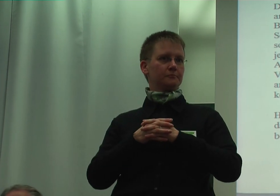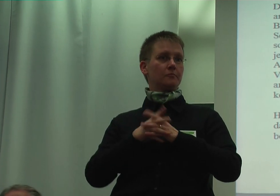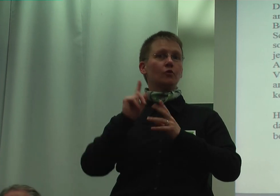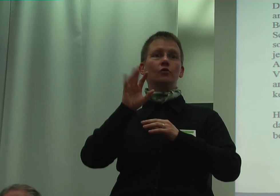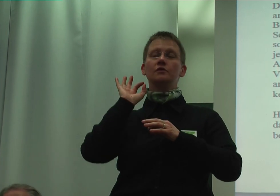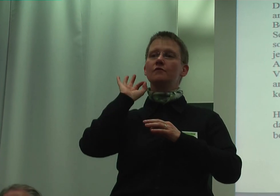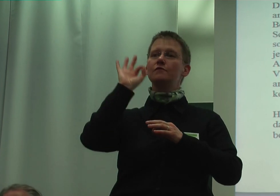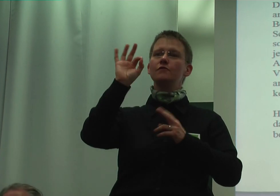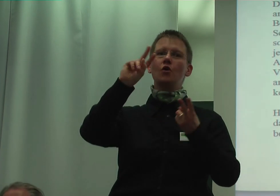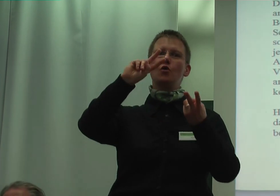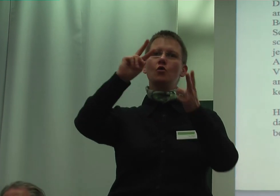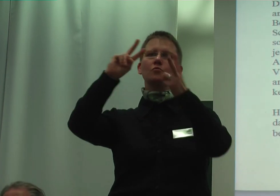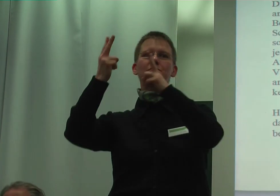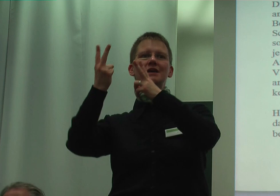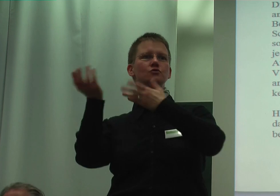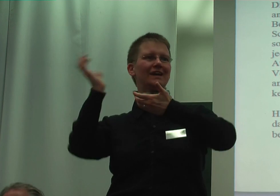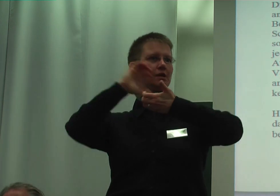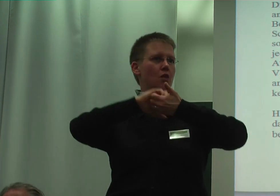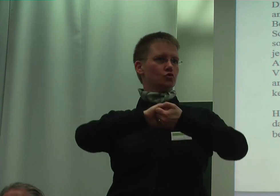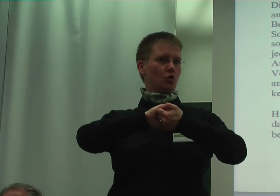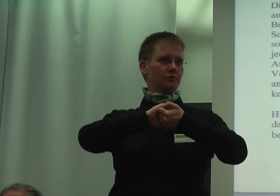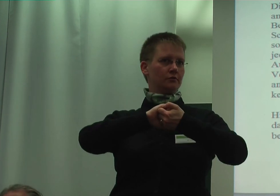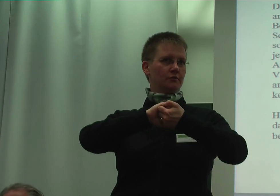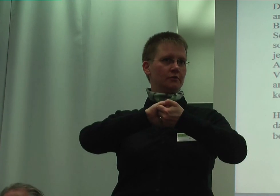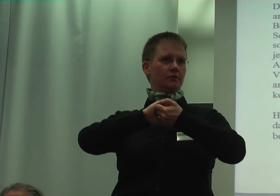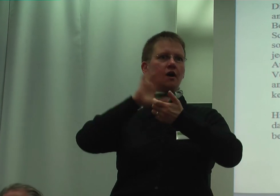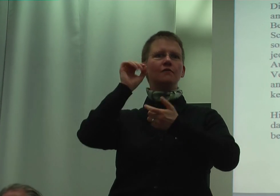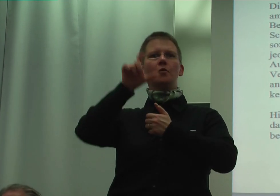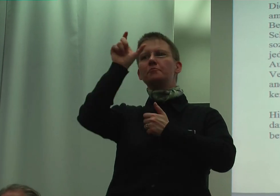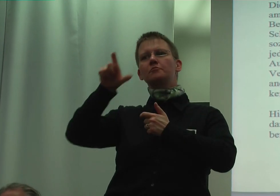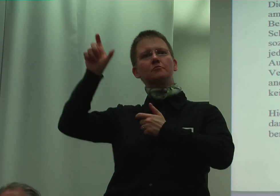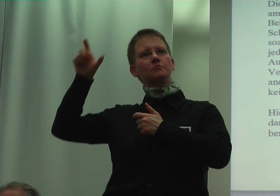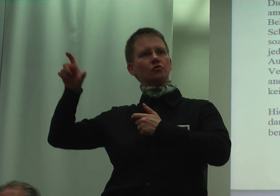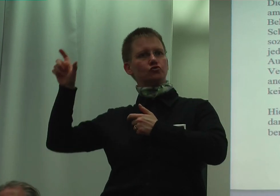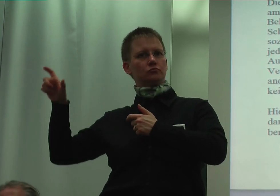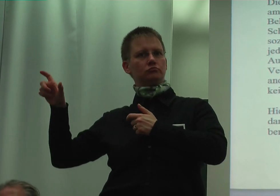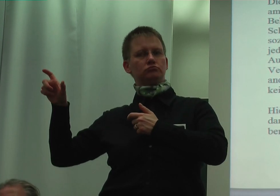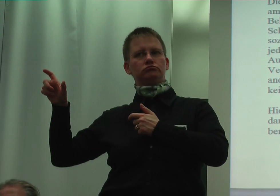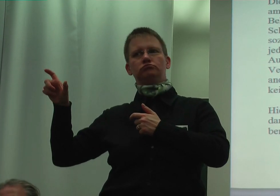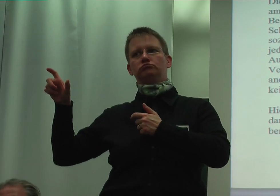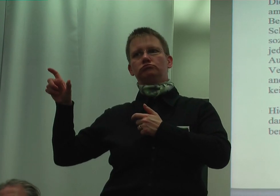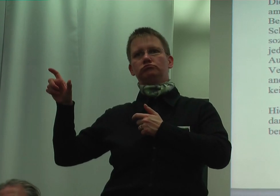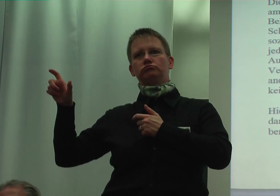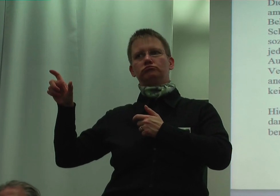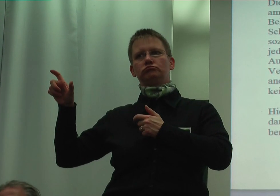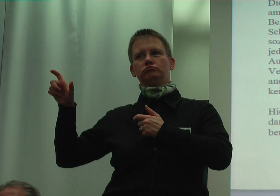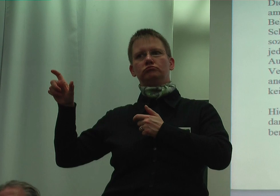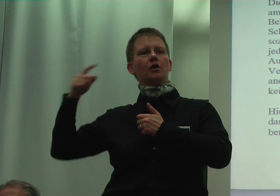Umsetzung von Inklusion für Menschen, die Behörden sind,